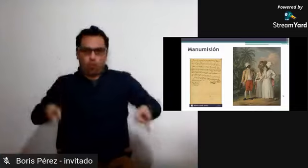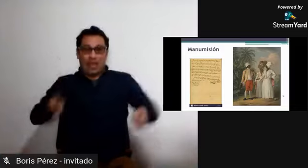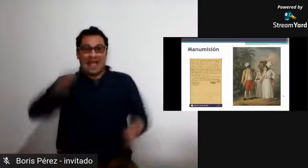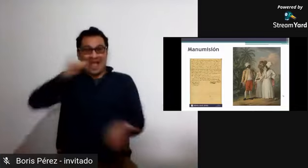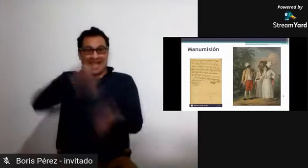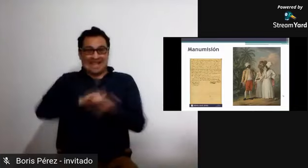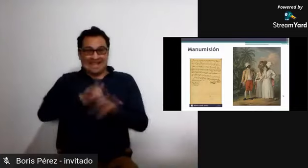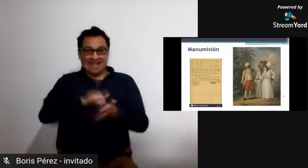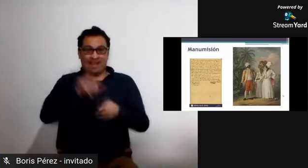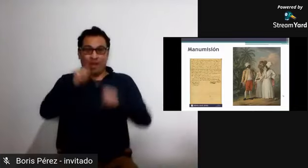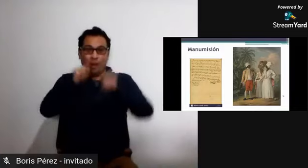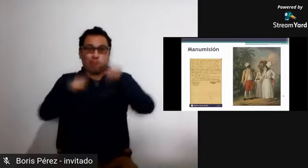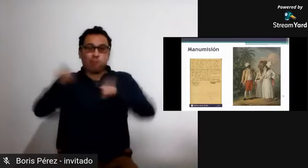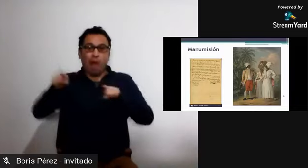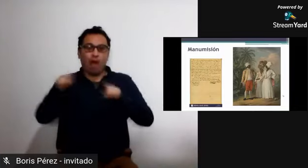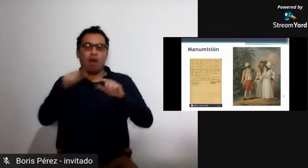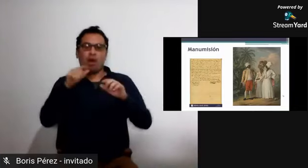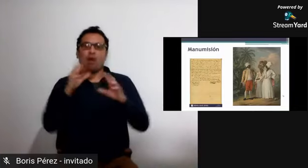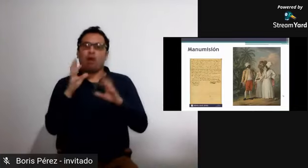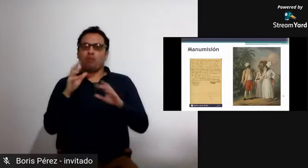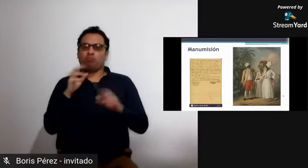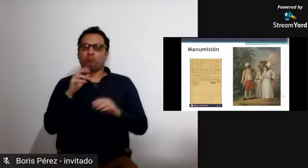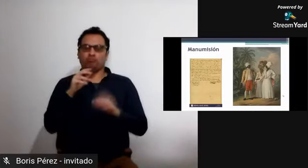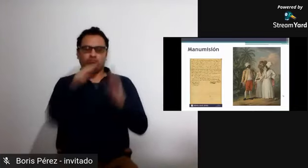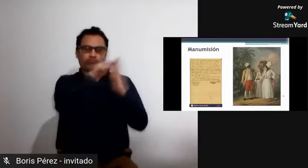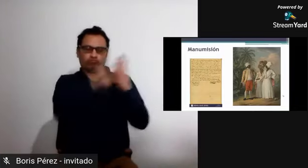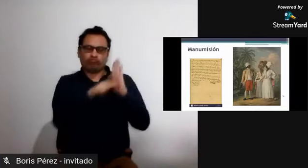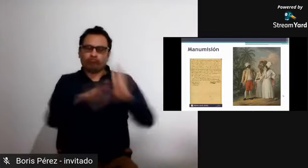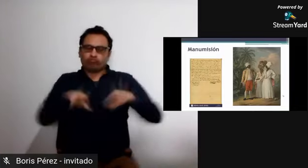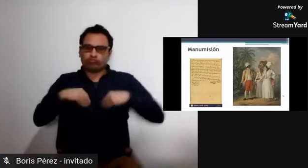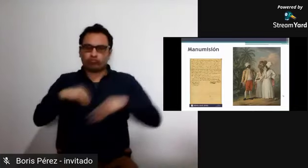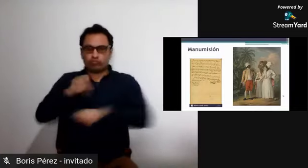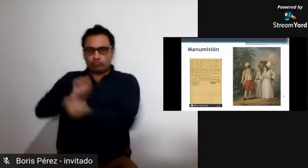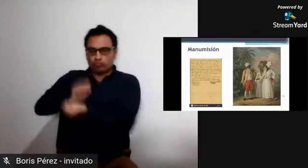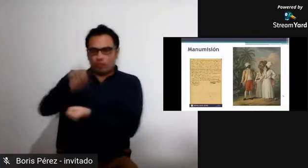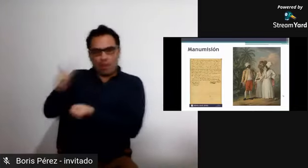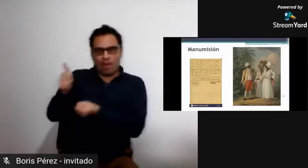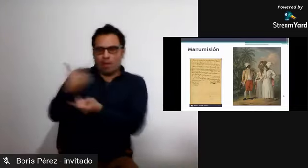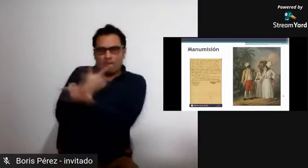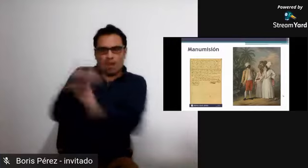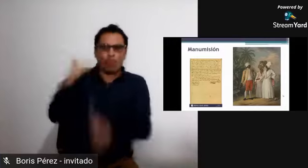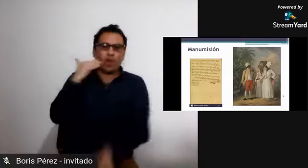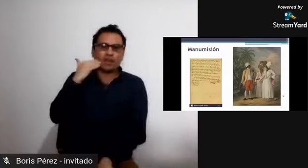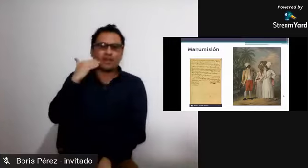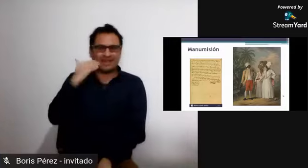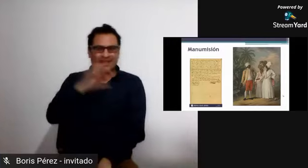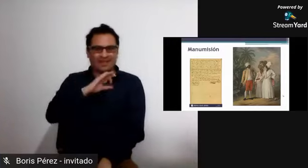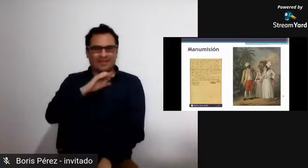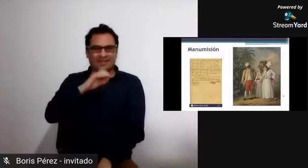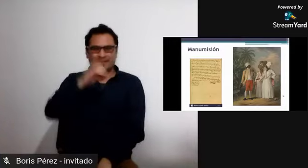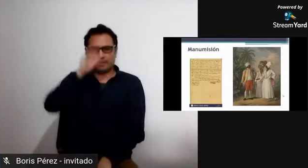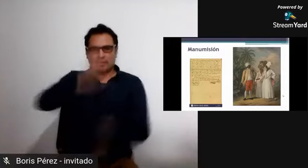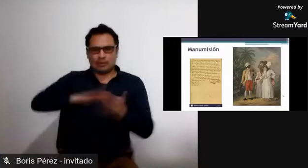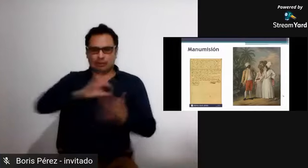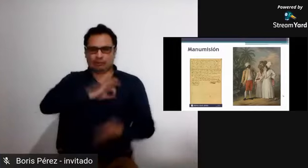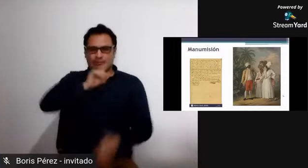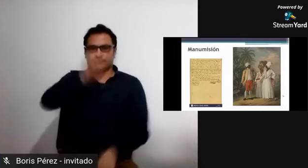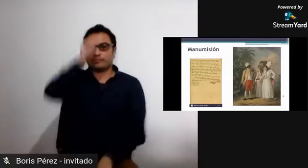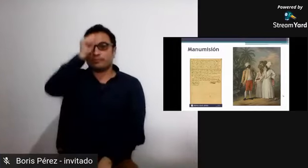todos los días, trabajaban de lunes a sábado y los domingos eran días de descanso,